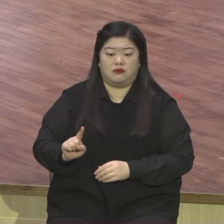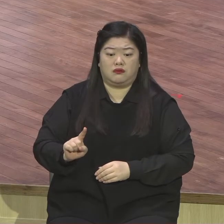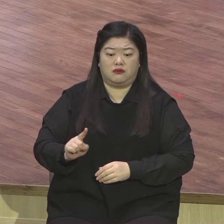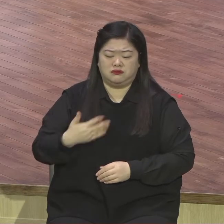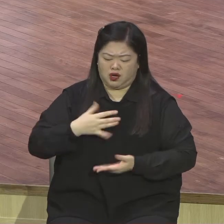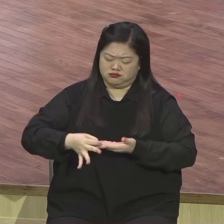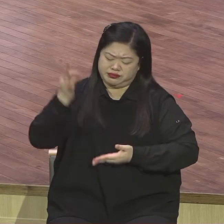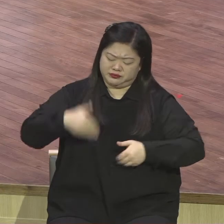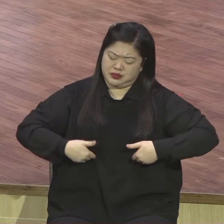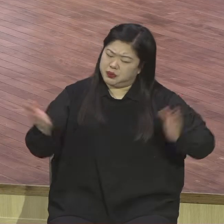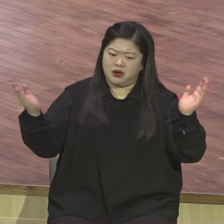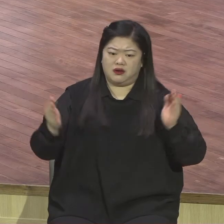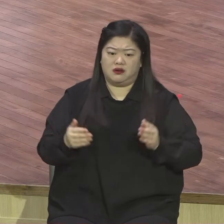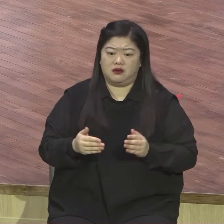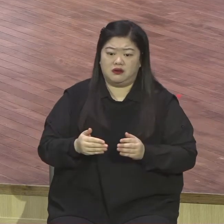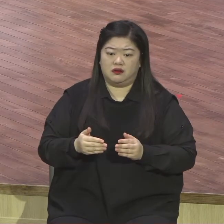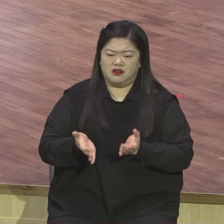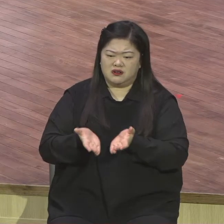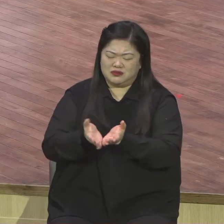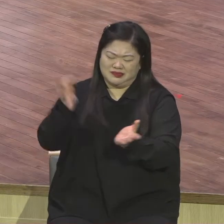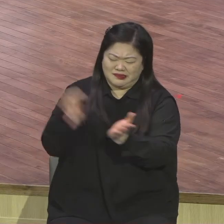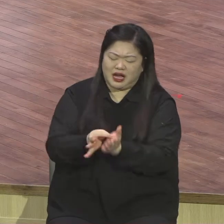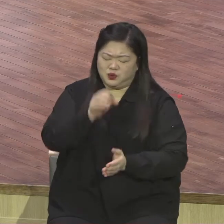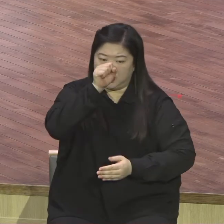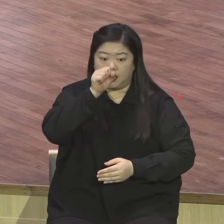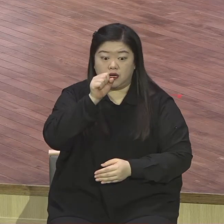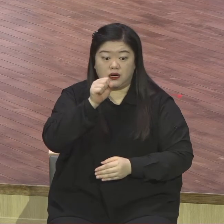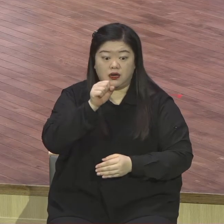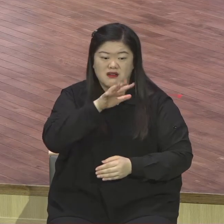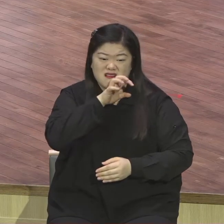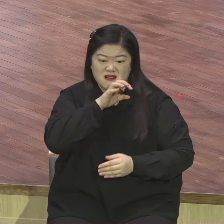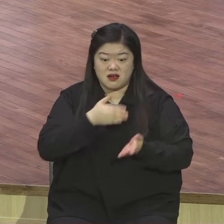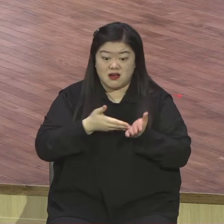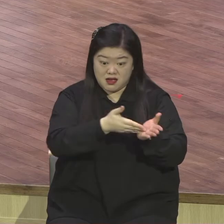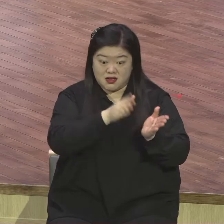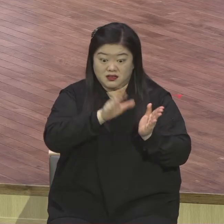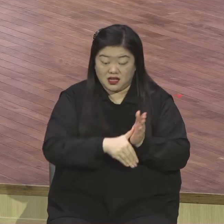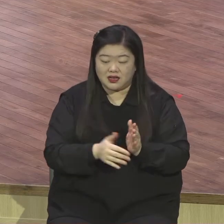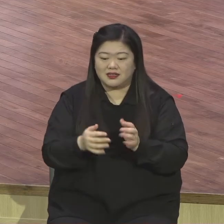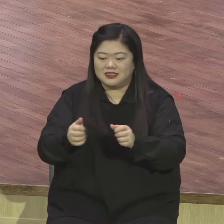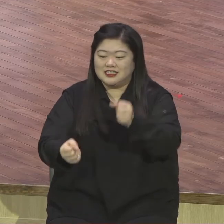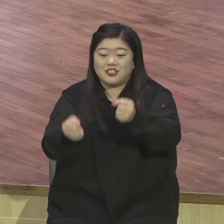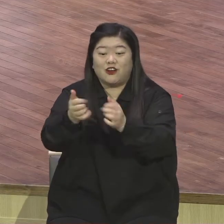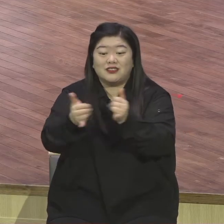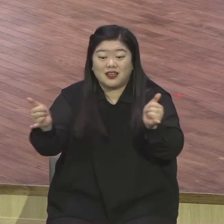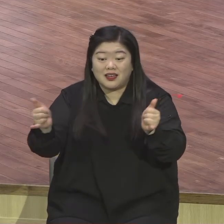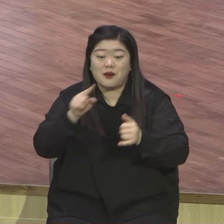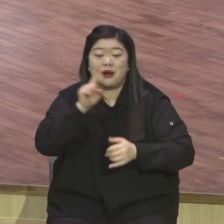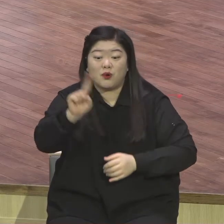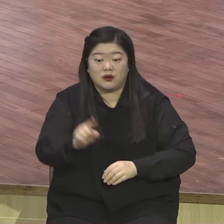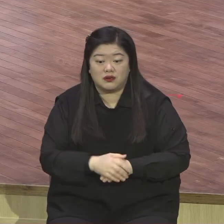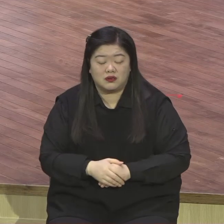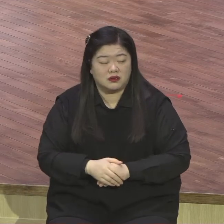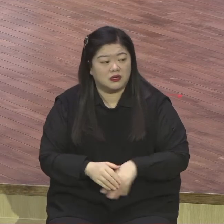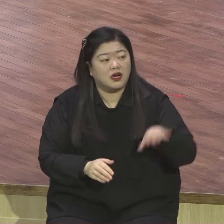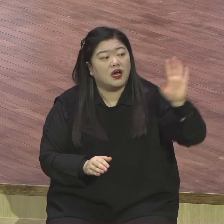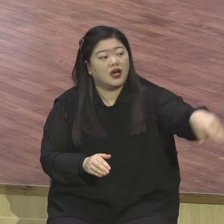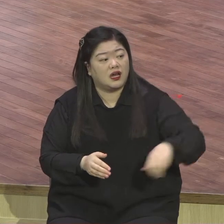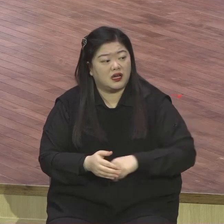이 선장이 웃으면서 이렇게 말했어요. 손님 그때도 배 싹이 얼마나